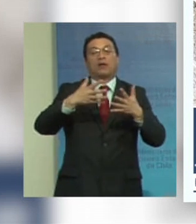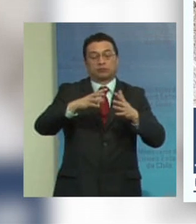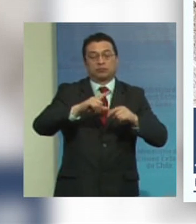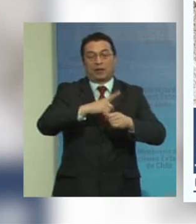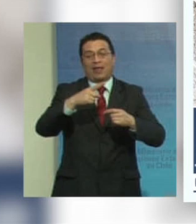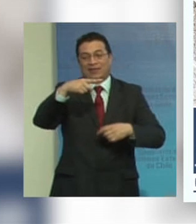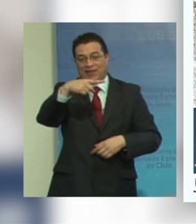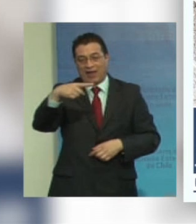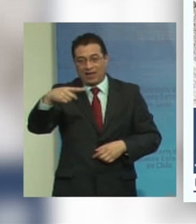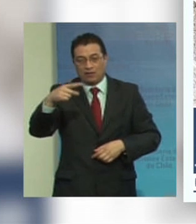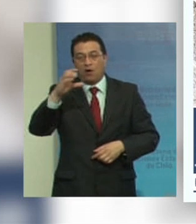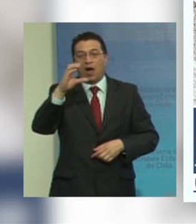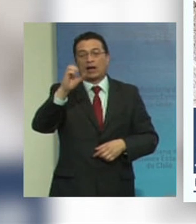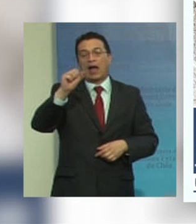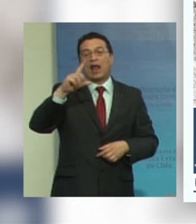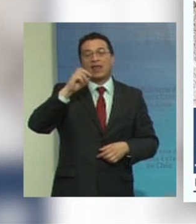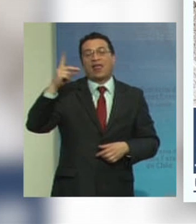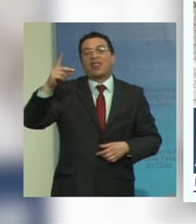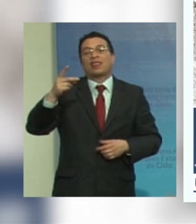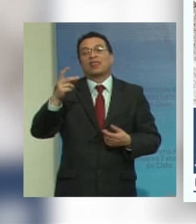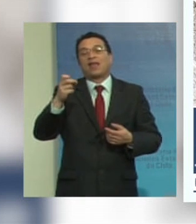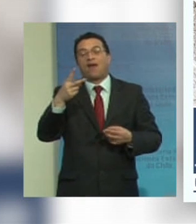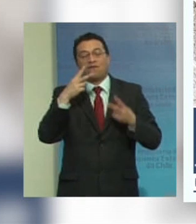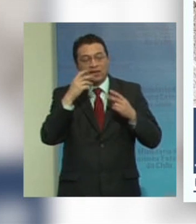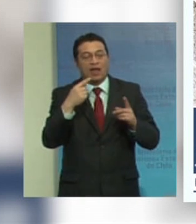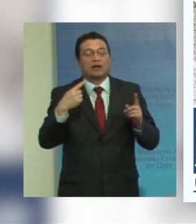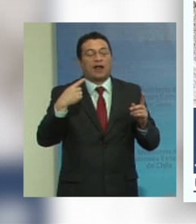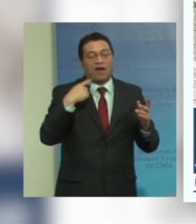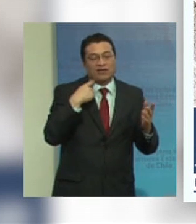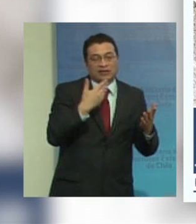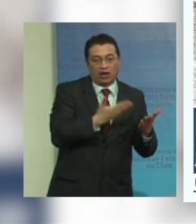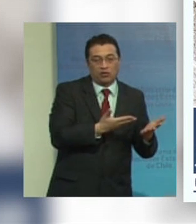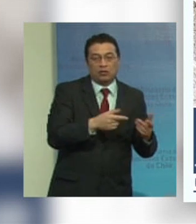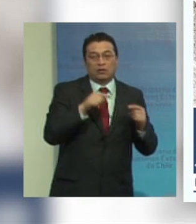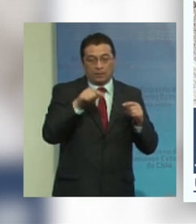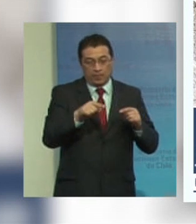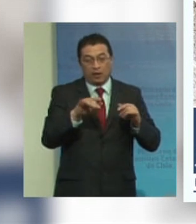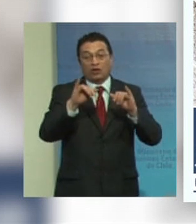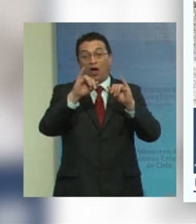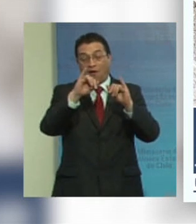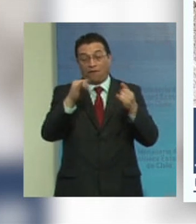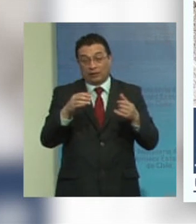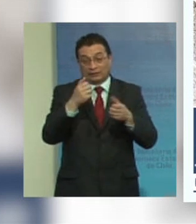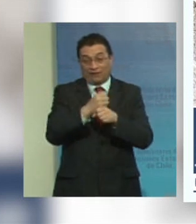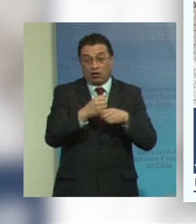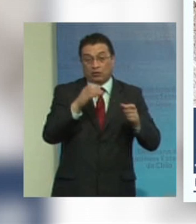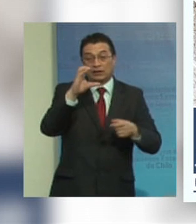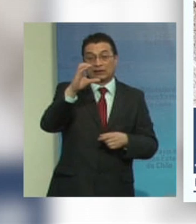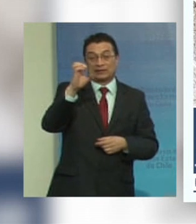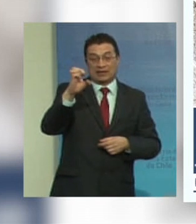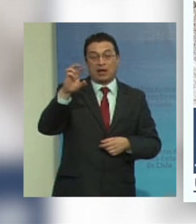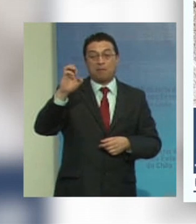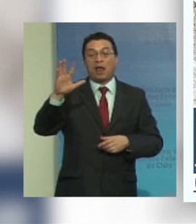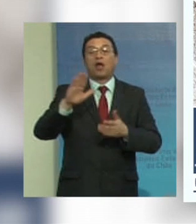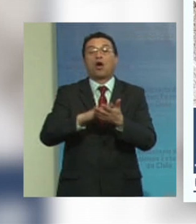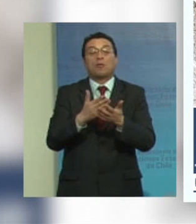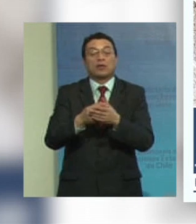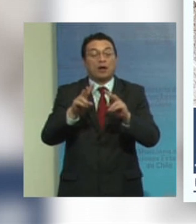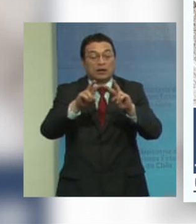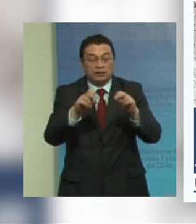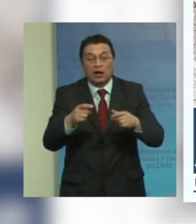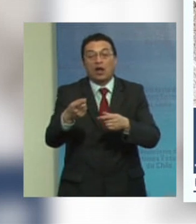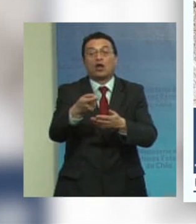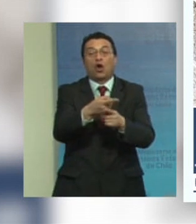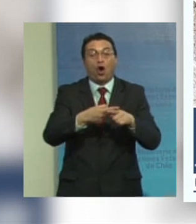discapacidad sobre la calidad de vida de los afectados entonces aquí bueno esa es la función de la CEPAD analizar las condiciones económicas y sociales